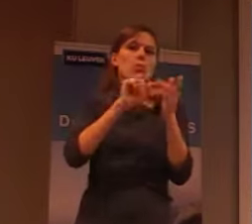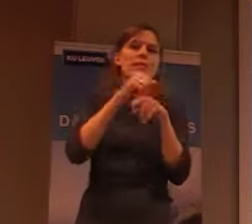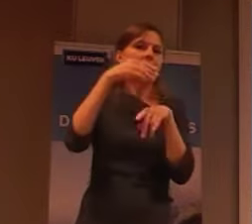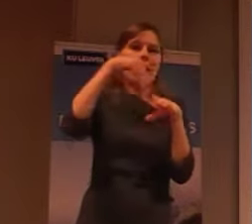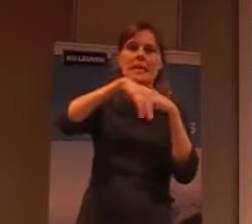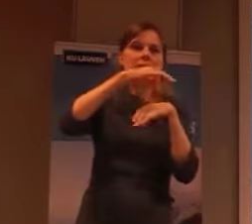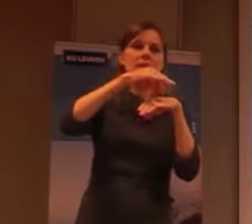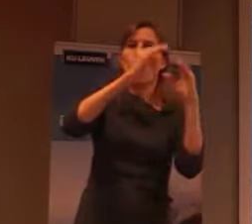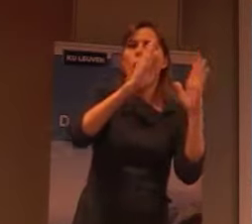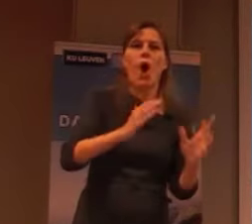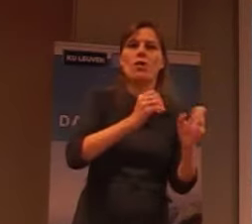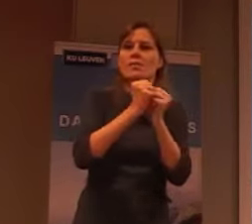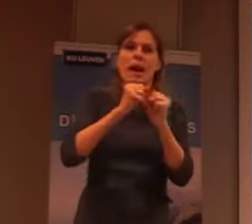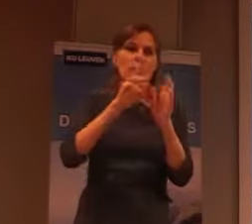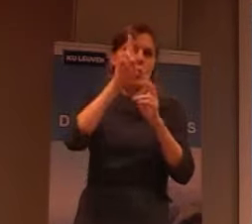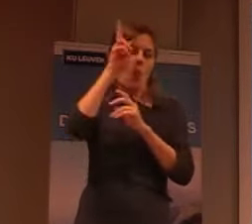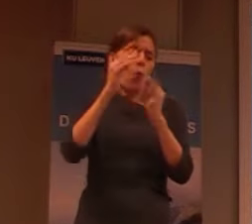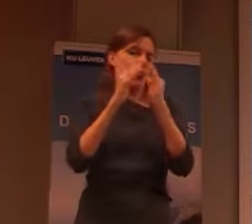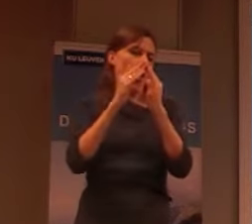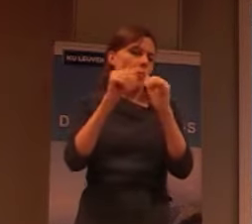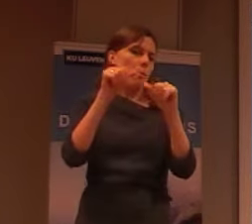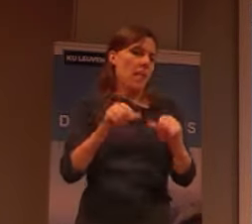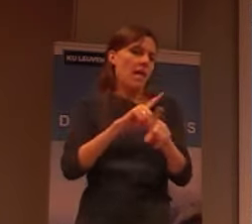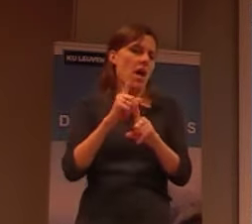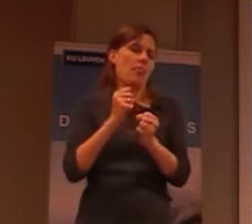afgezonderd te worden in één specifieke plek.